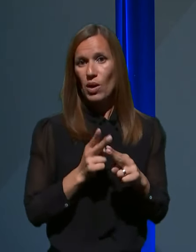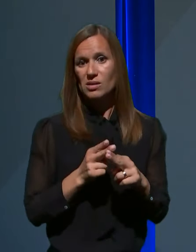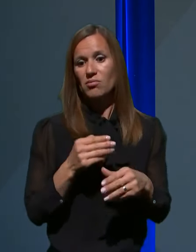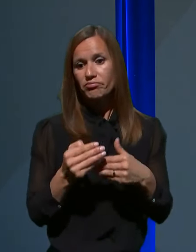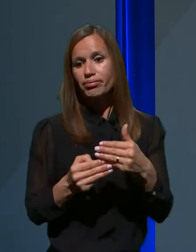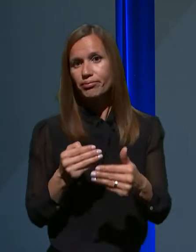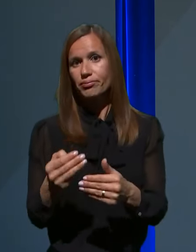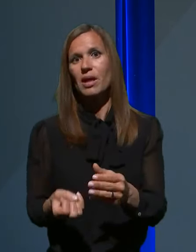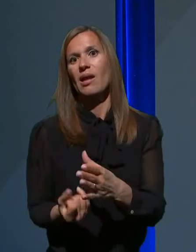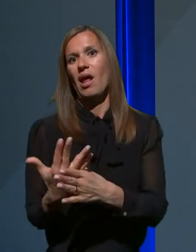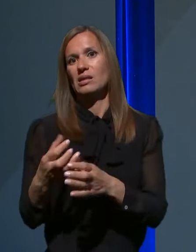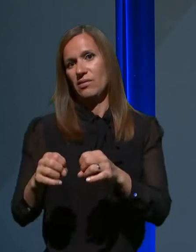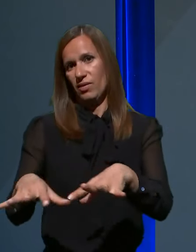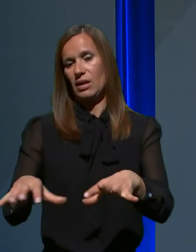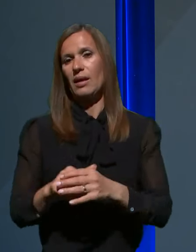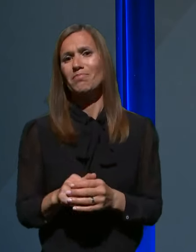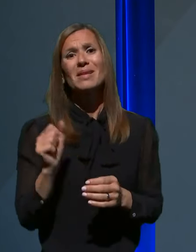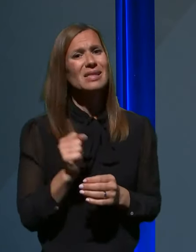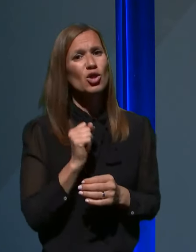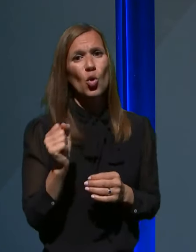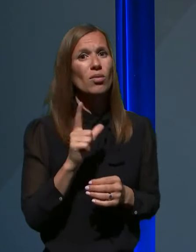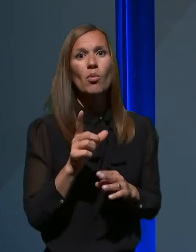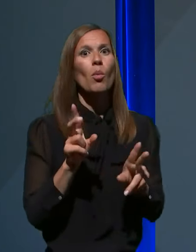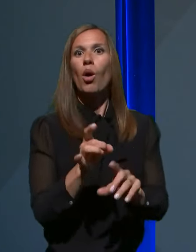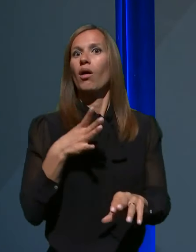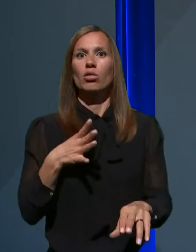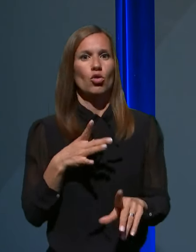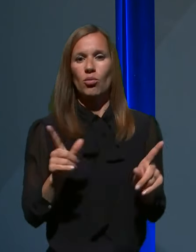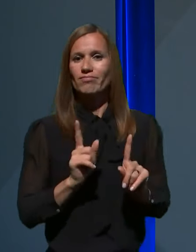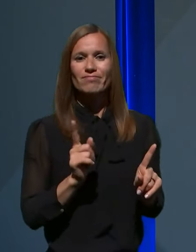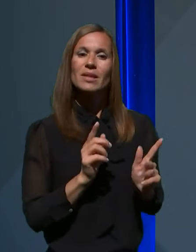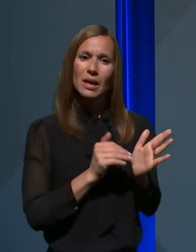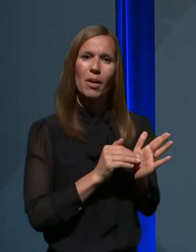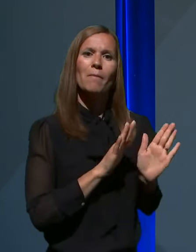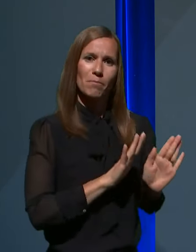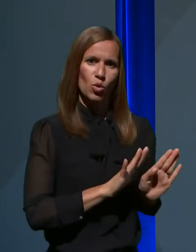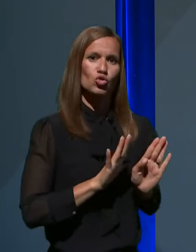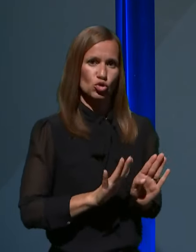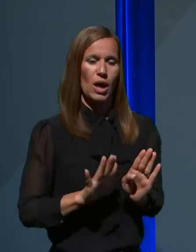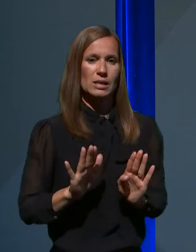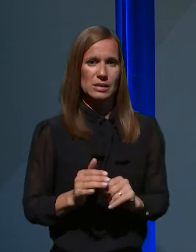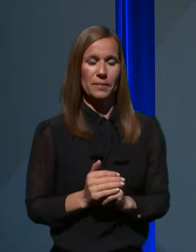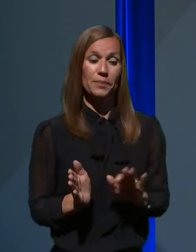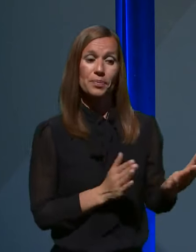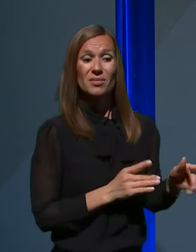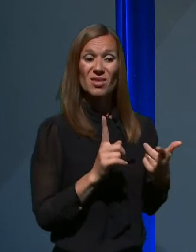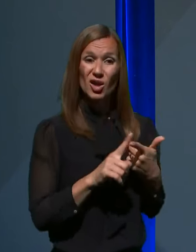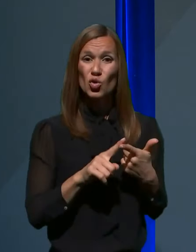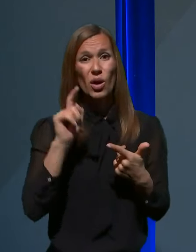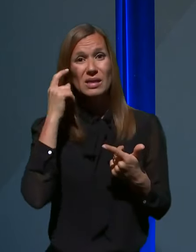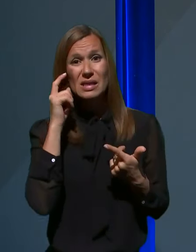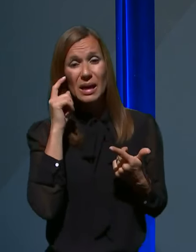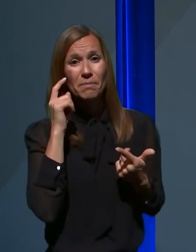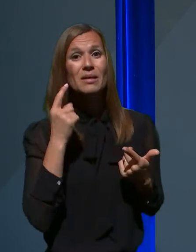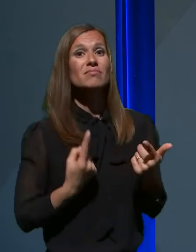Zato je postopnost še kako na mestu. Druga skrb, ki je pred nami, seveda ob vsem tem